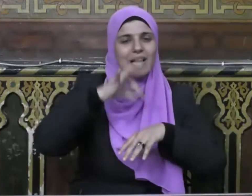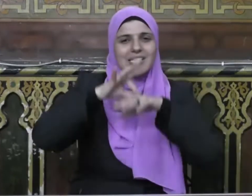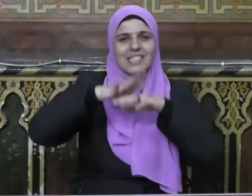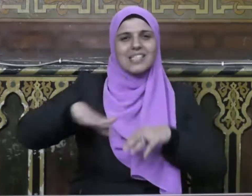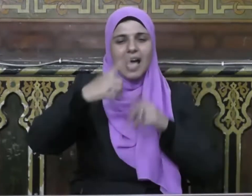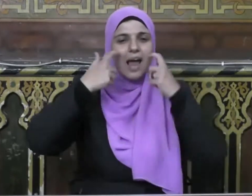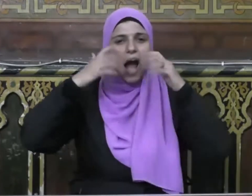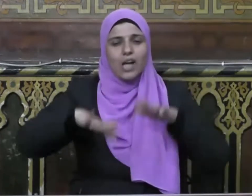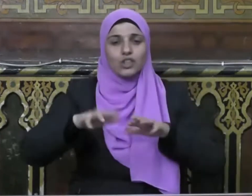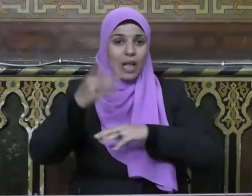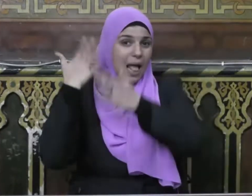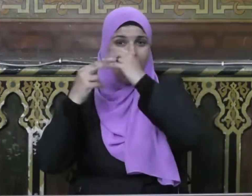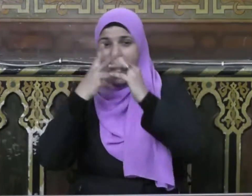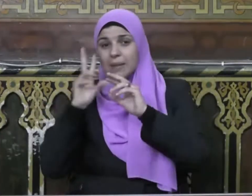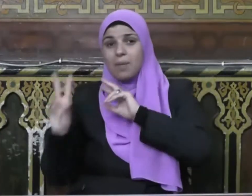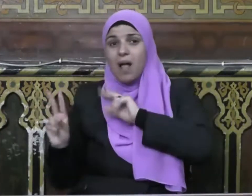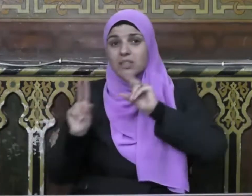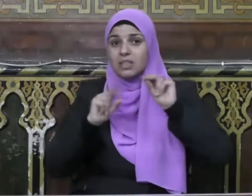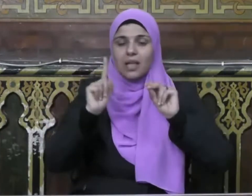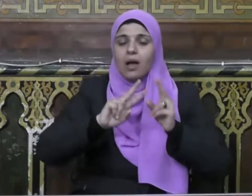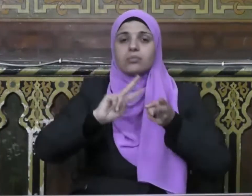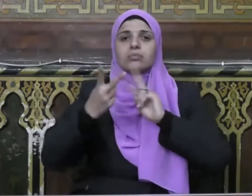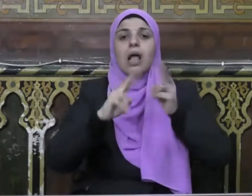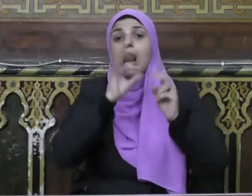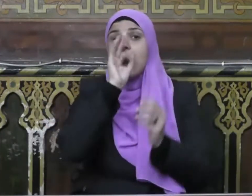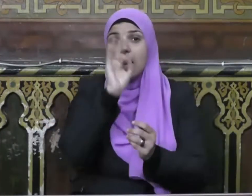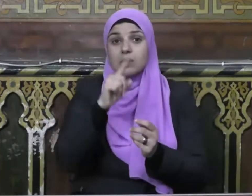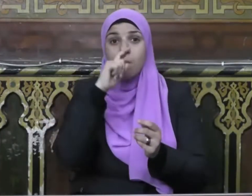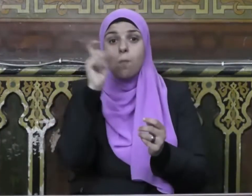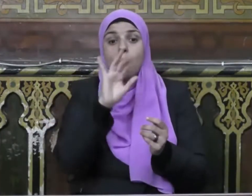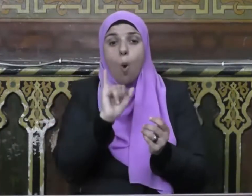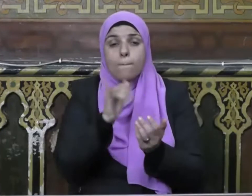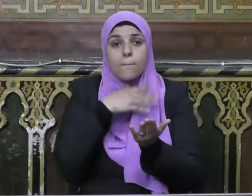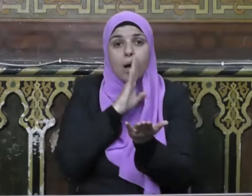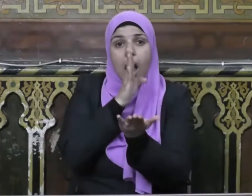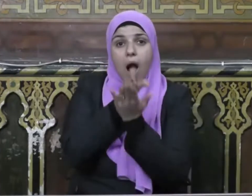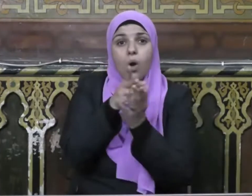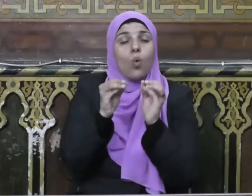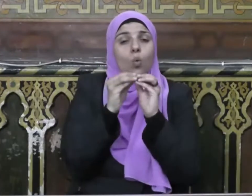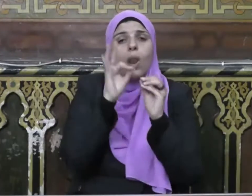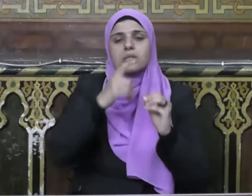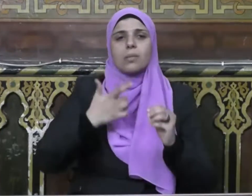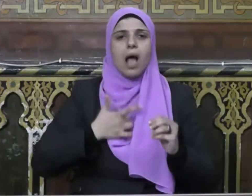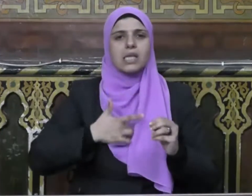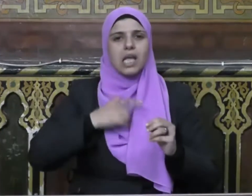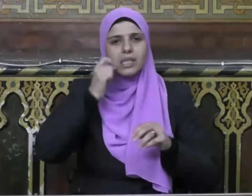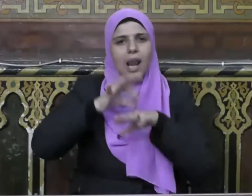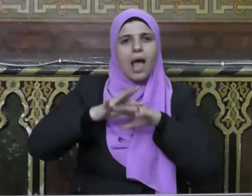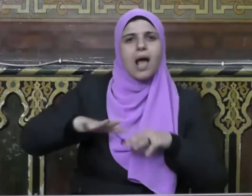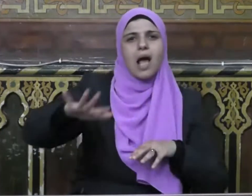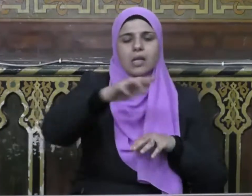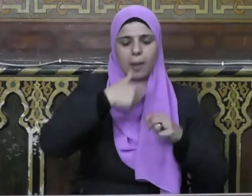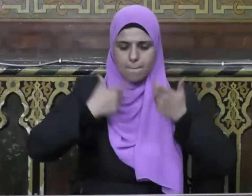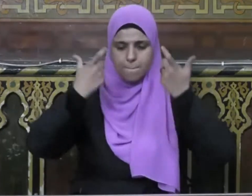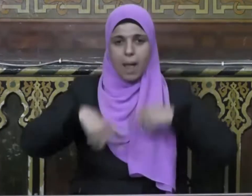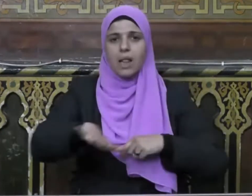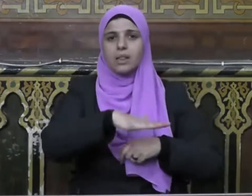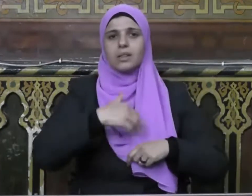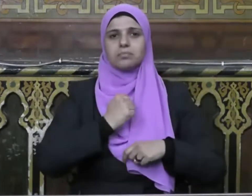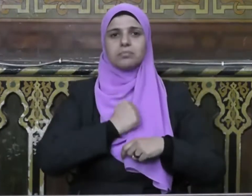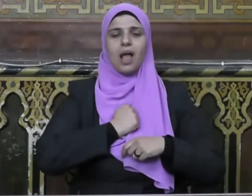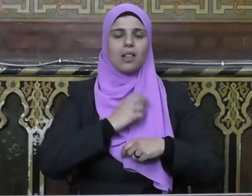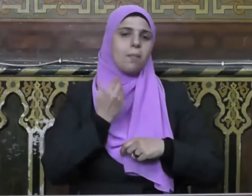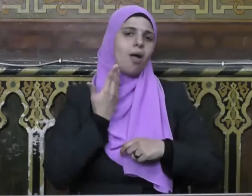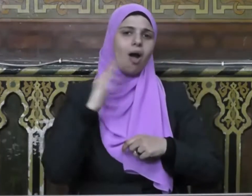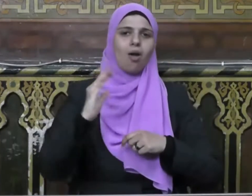يعيشه الإنسان ولن يتحقق ذلك إلا إذا شعر الجميع بأنهم أبناء